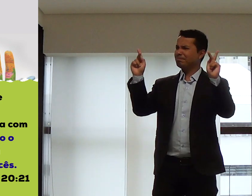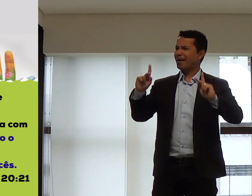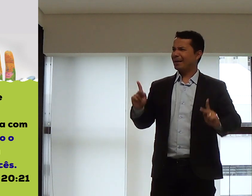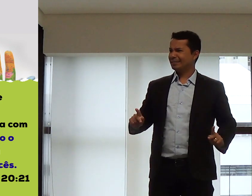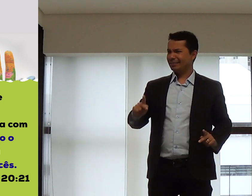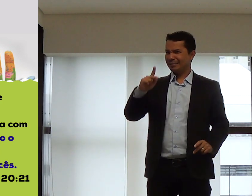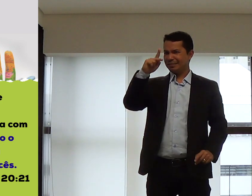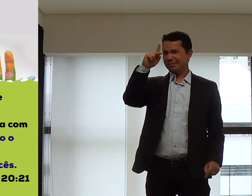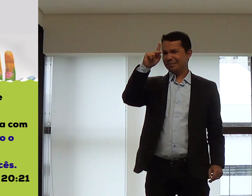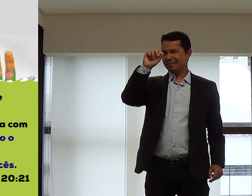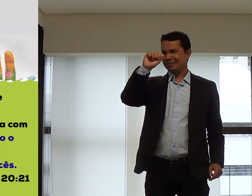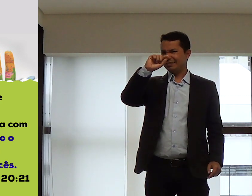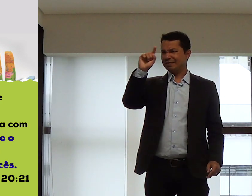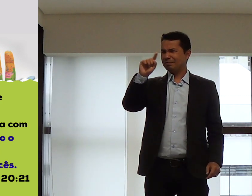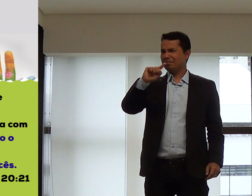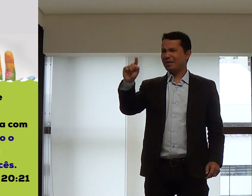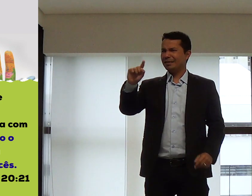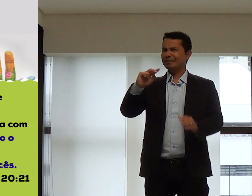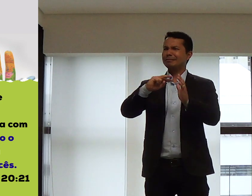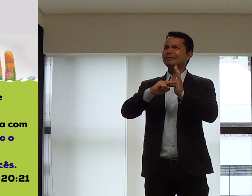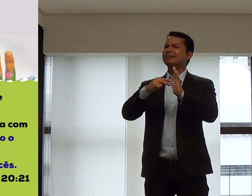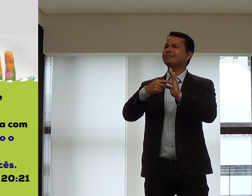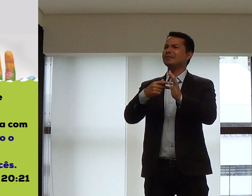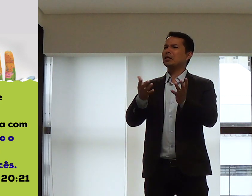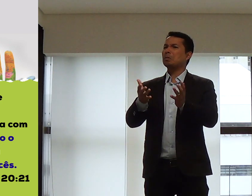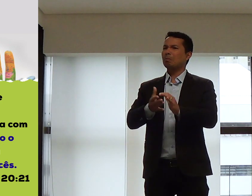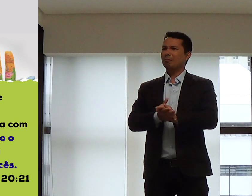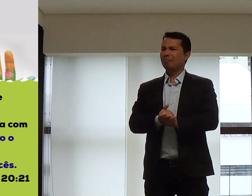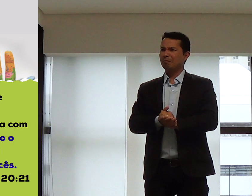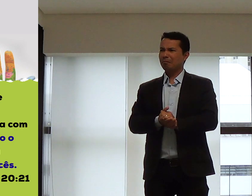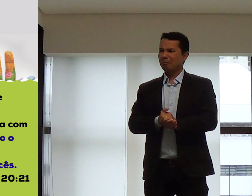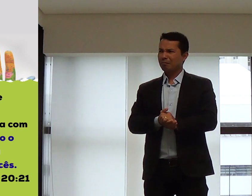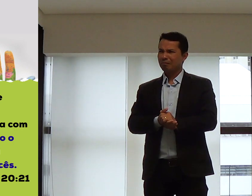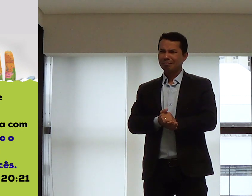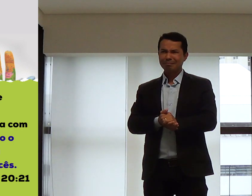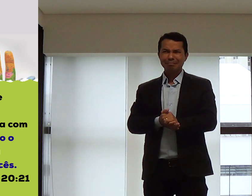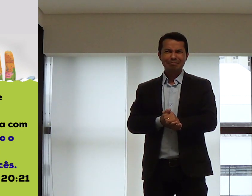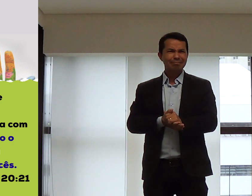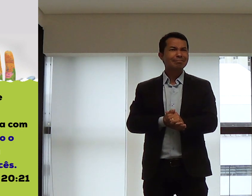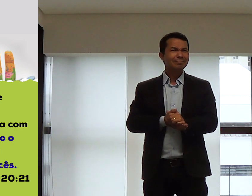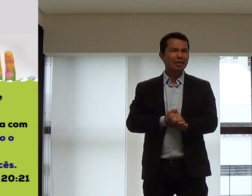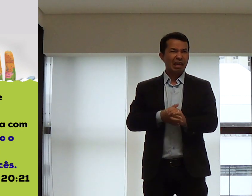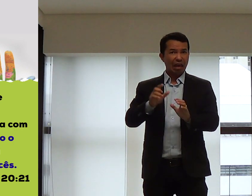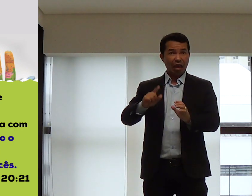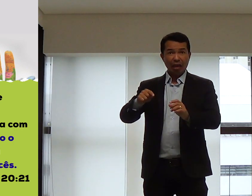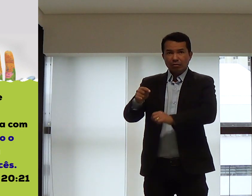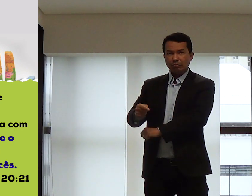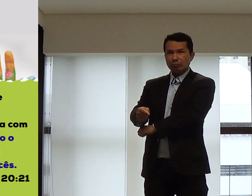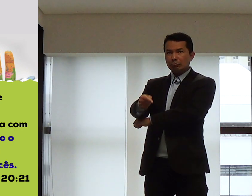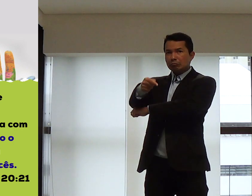Paz. Paz, essa palavra, como é o melhor sinal dessa palavra?